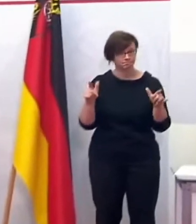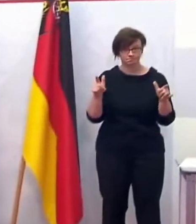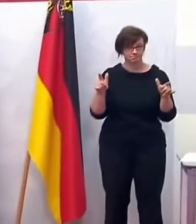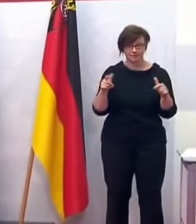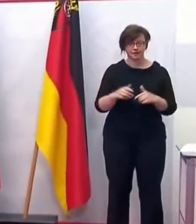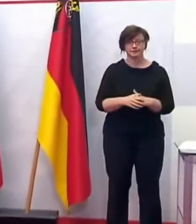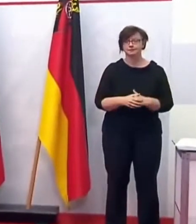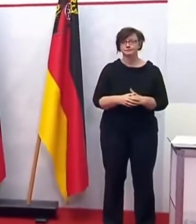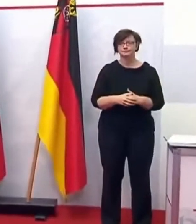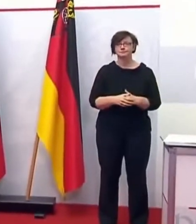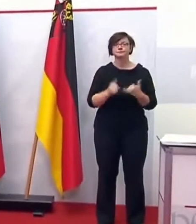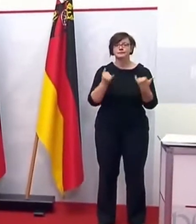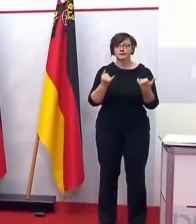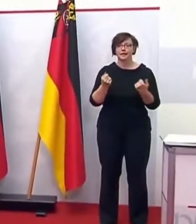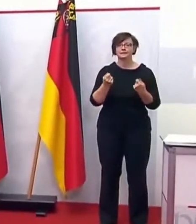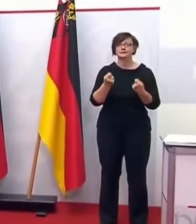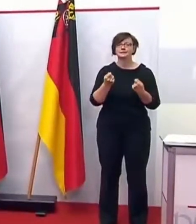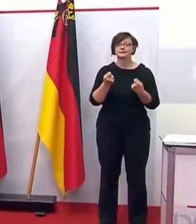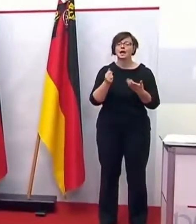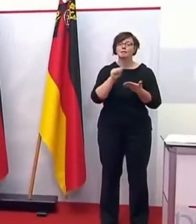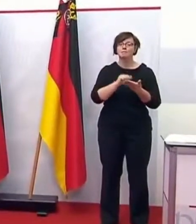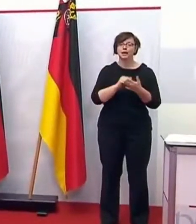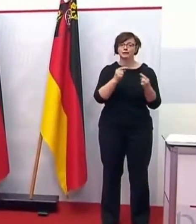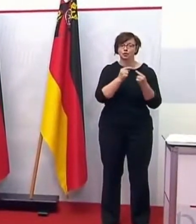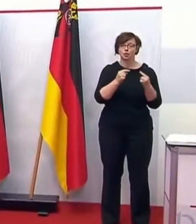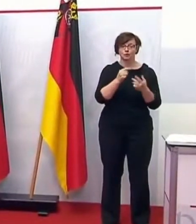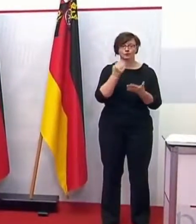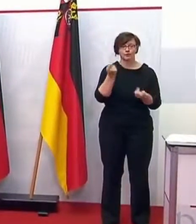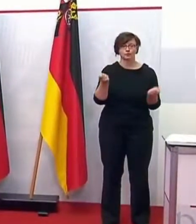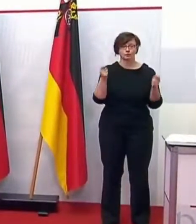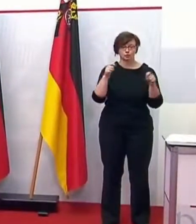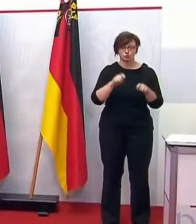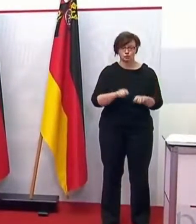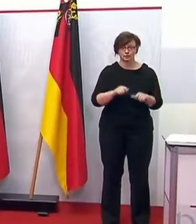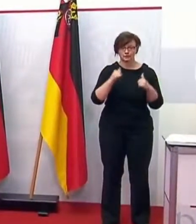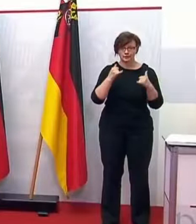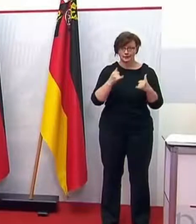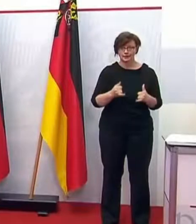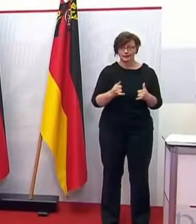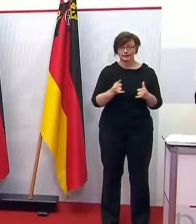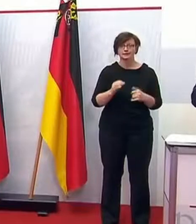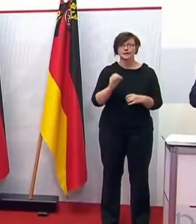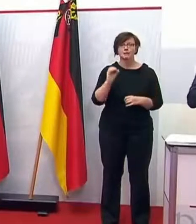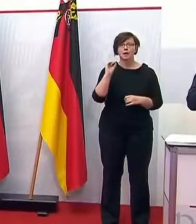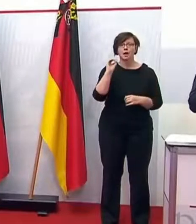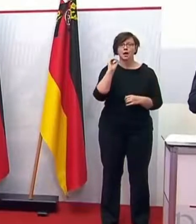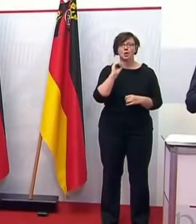Dann würde ich die Pressekonferenz schließen. Nun, jetzt ist Zeit für O-Töne.